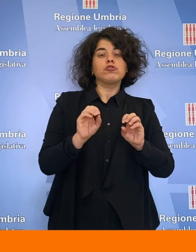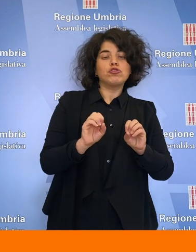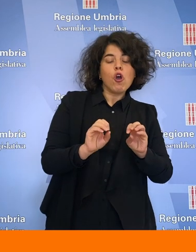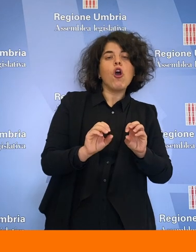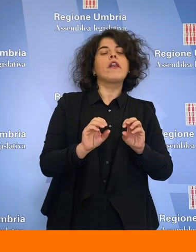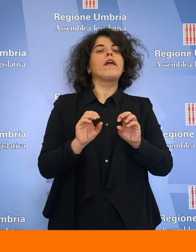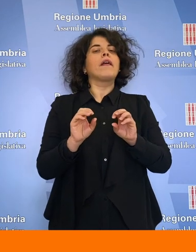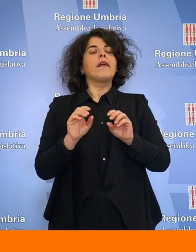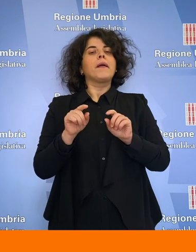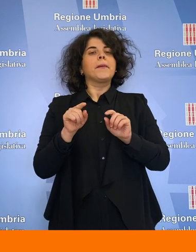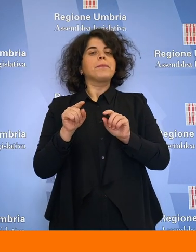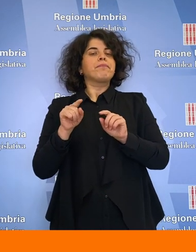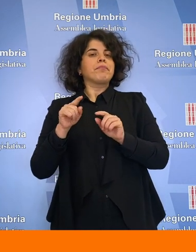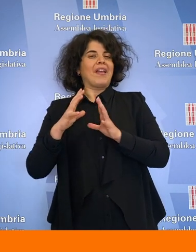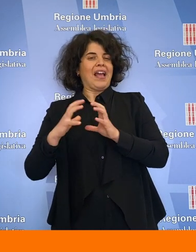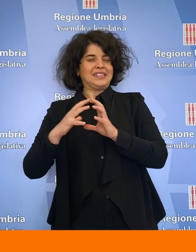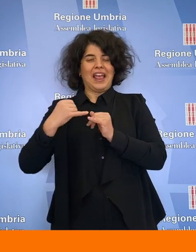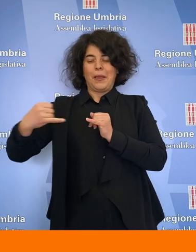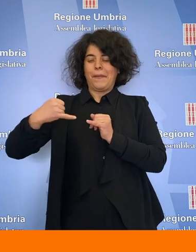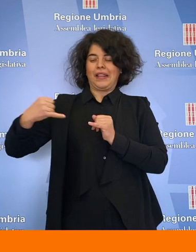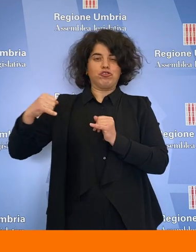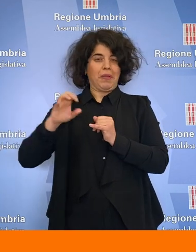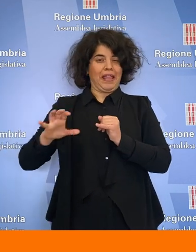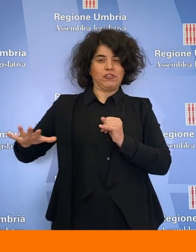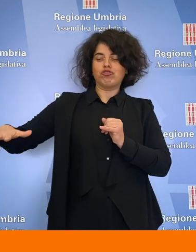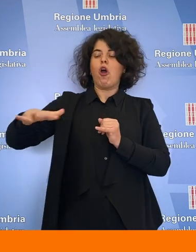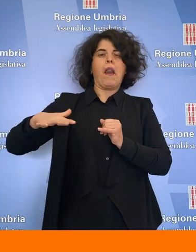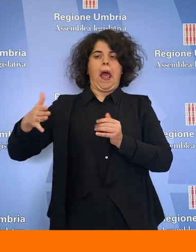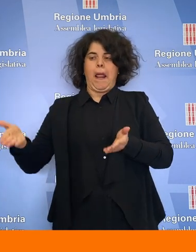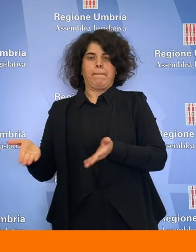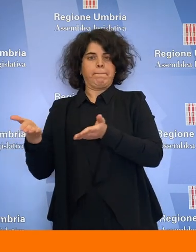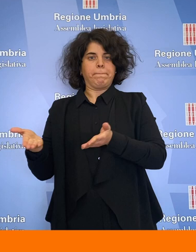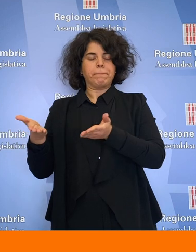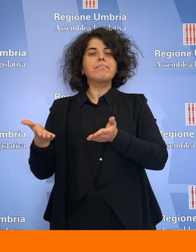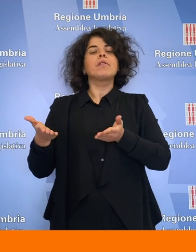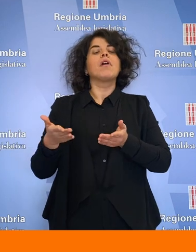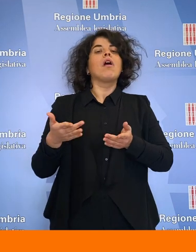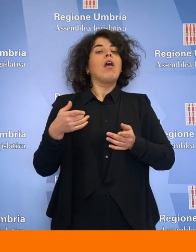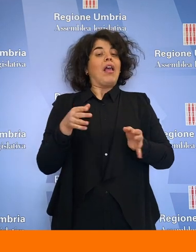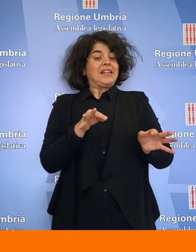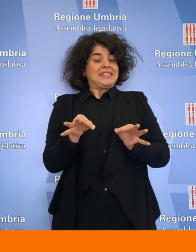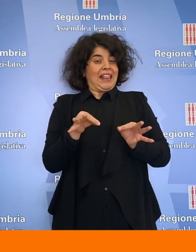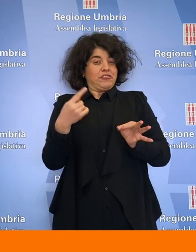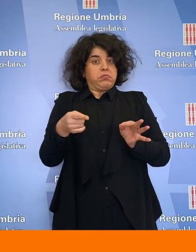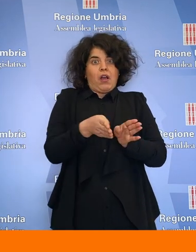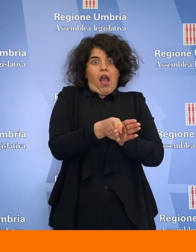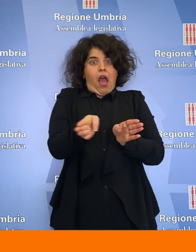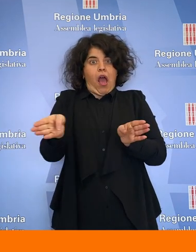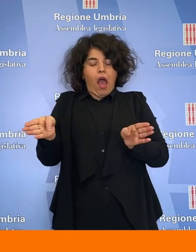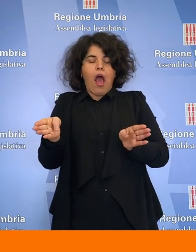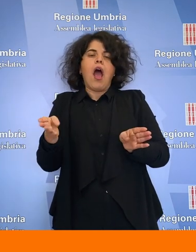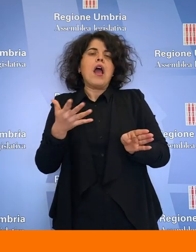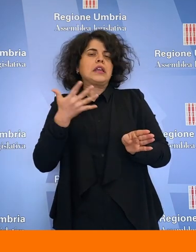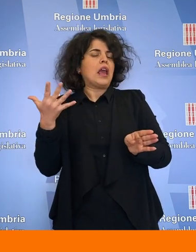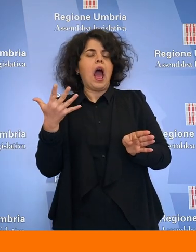rilancio delle aziende partecipate regionali. Per la Presidente Tesei una strategia così ampia, fermo restando la